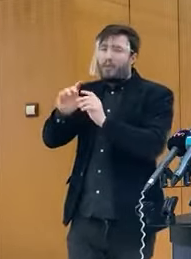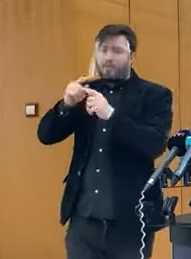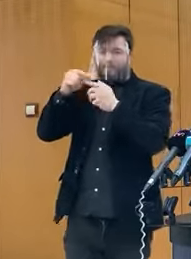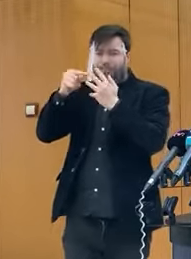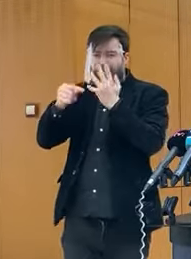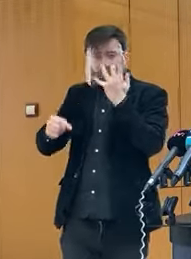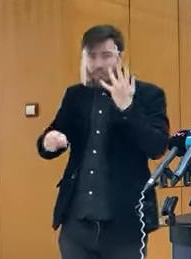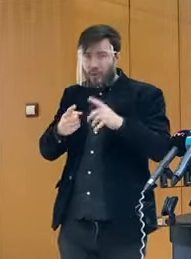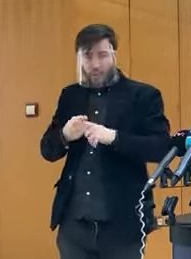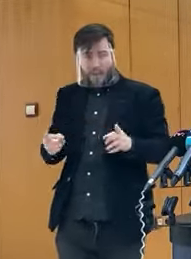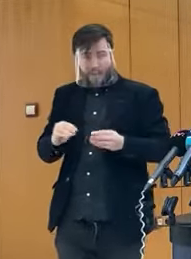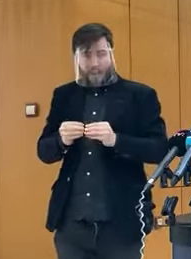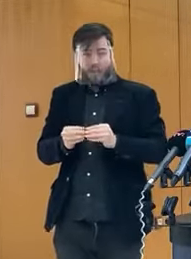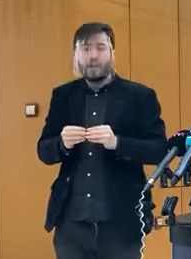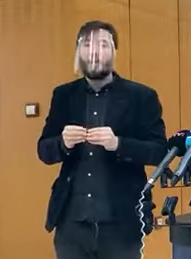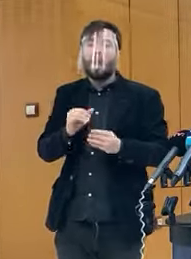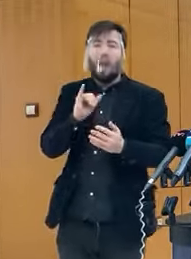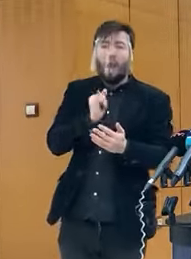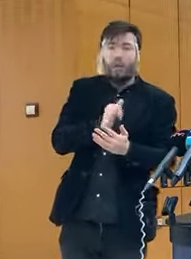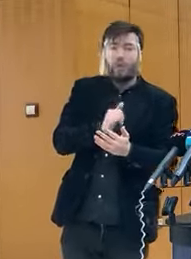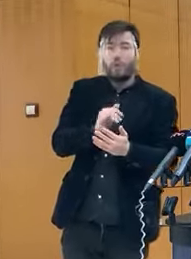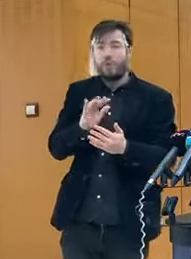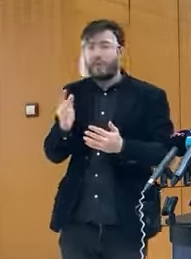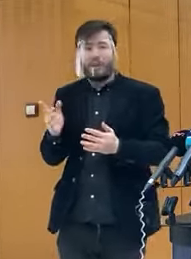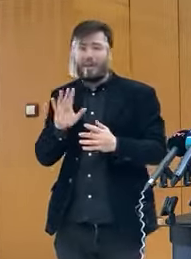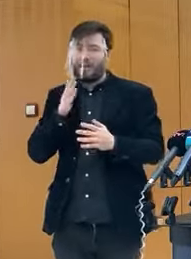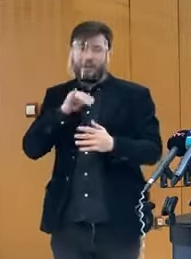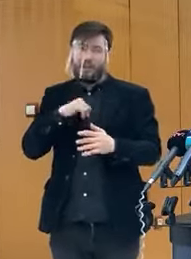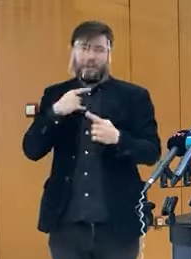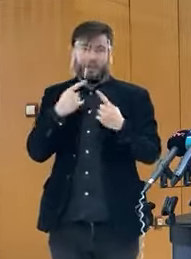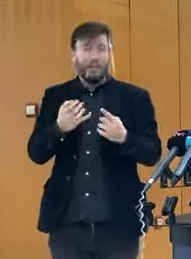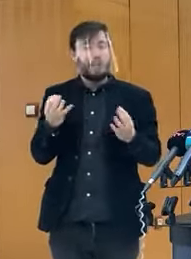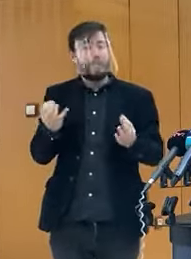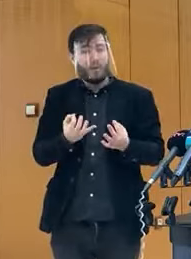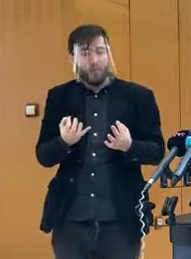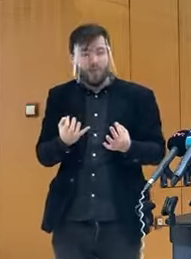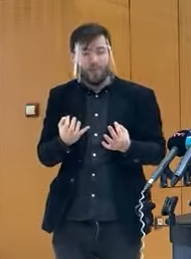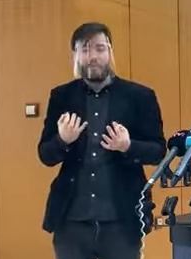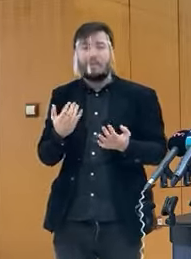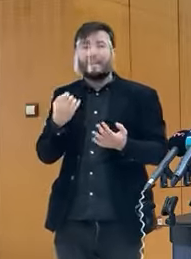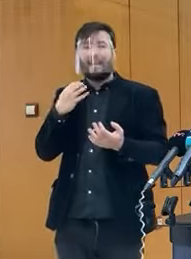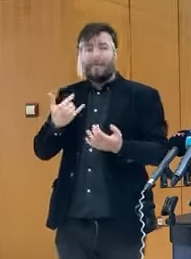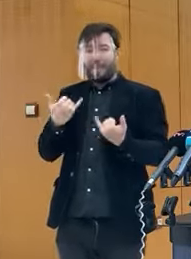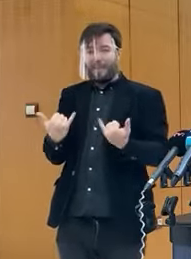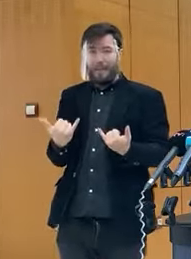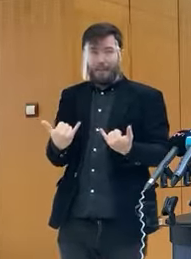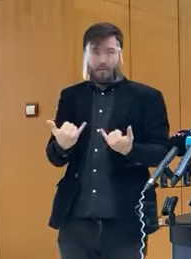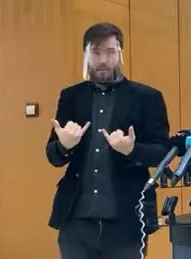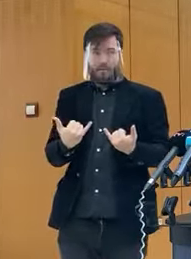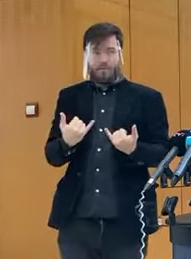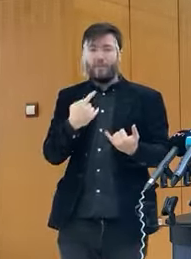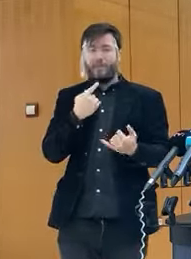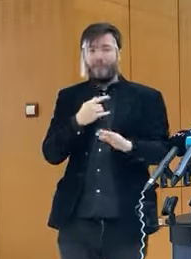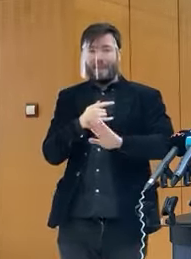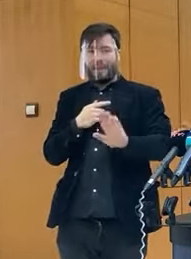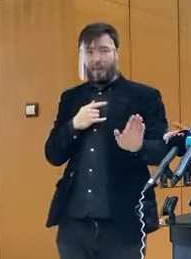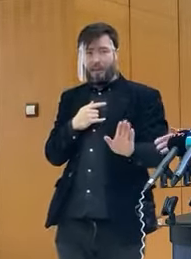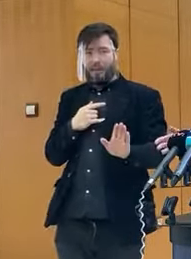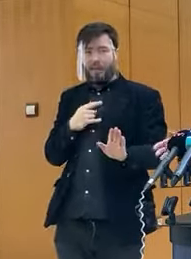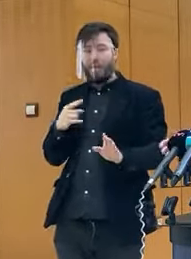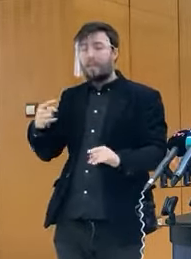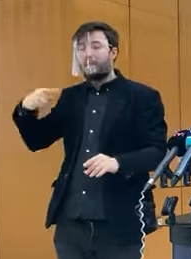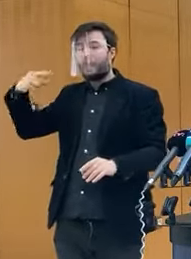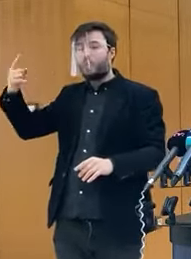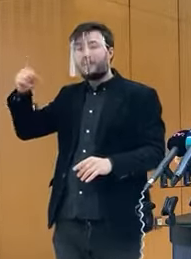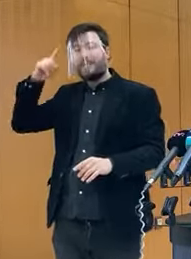hovoriť, že o čom áno a o čom nie preto, lebo keď vám teda by som teraz toto napríklad vylúčil, tak na budúci